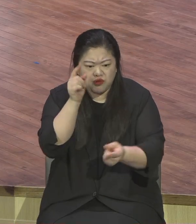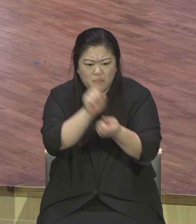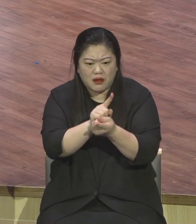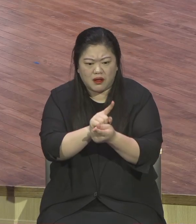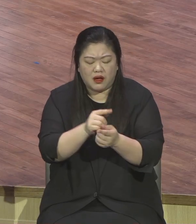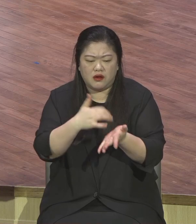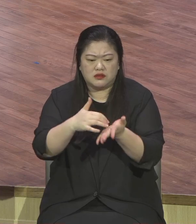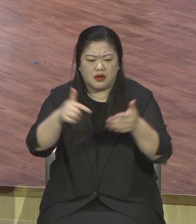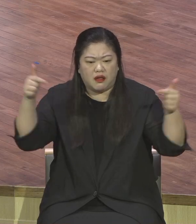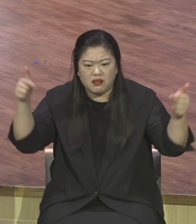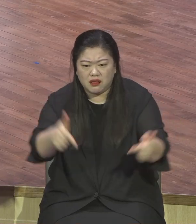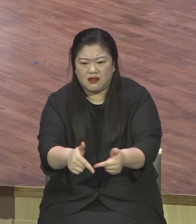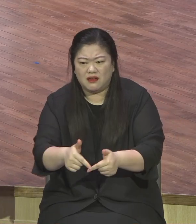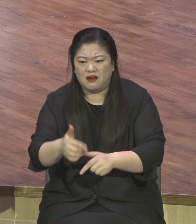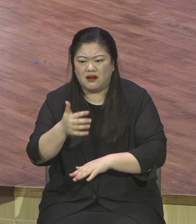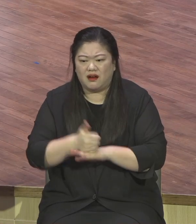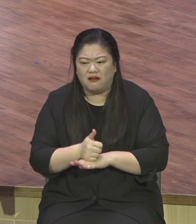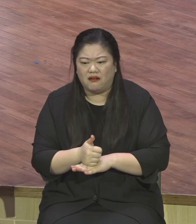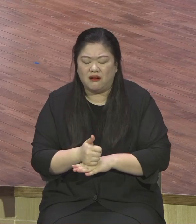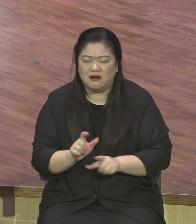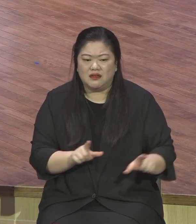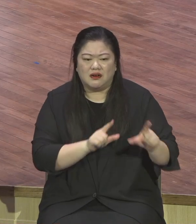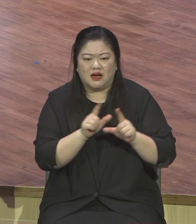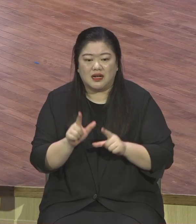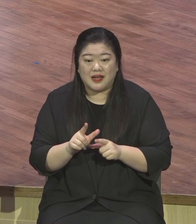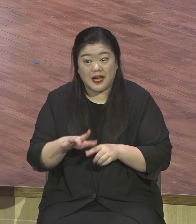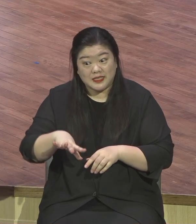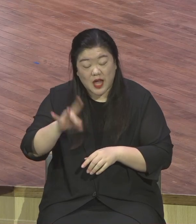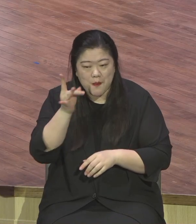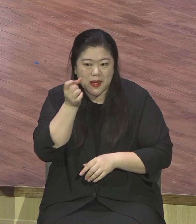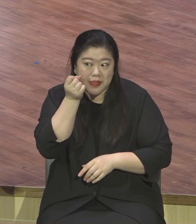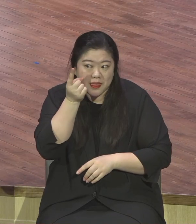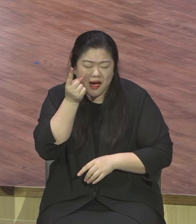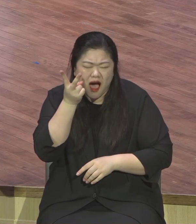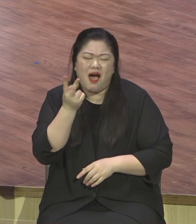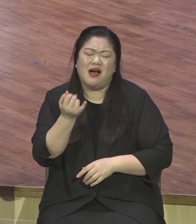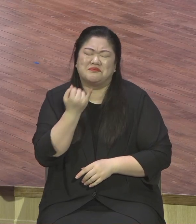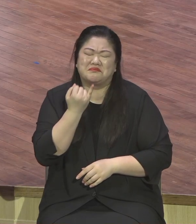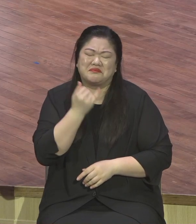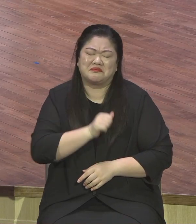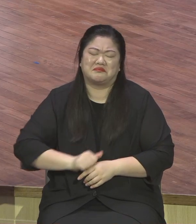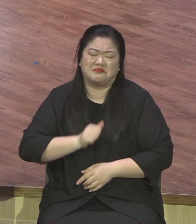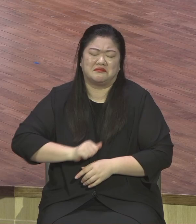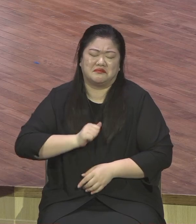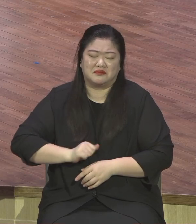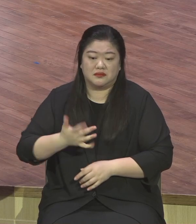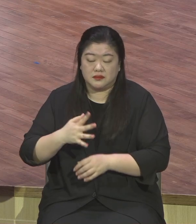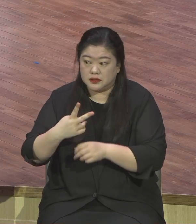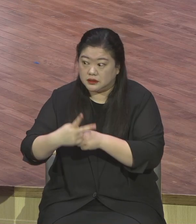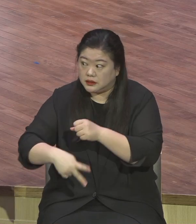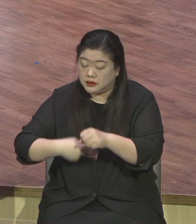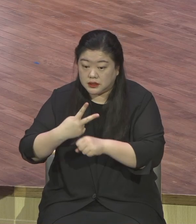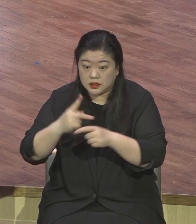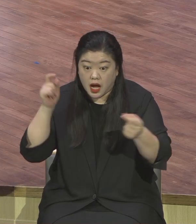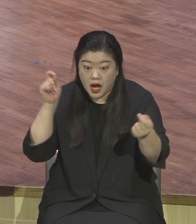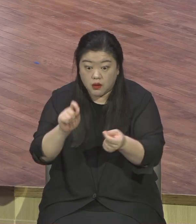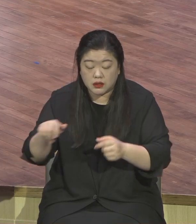우리의 삶이 지치고 피곤하고 그렇게 무겁고 때로는 온 사방이 다